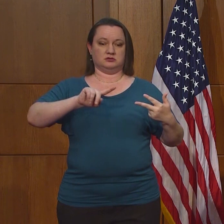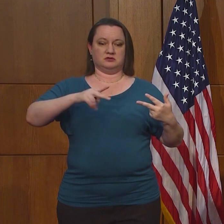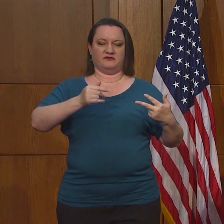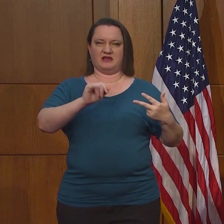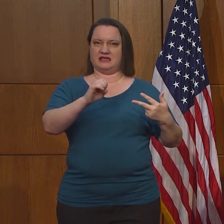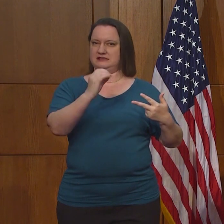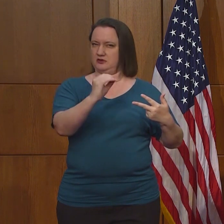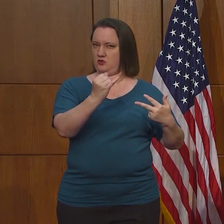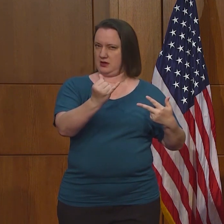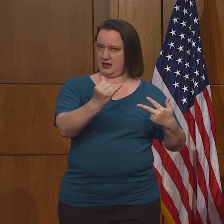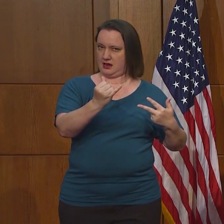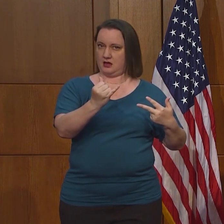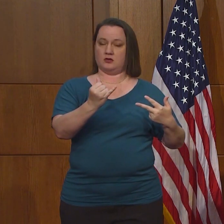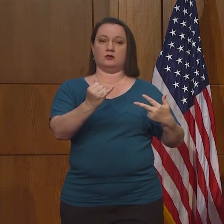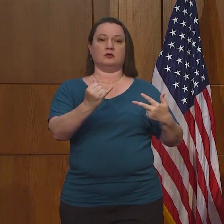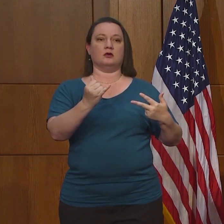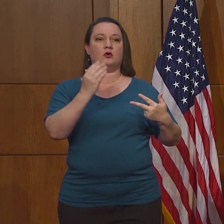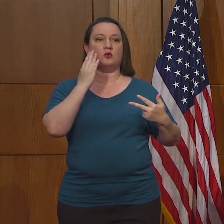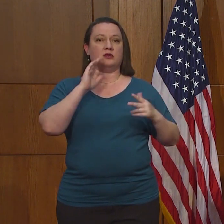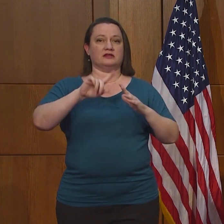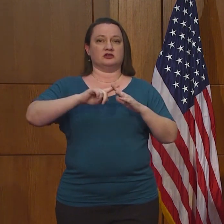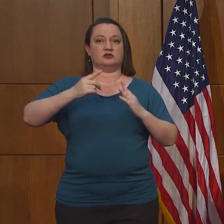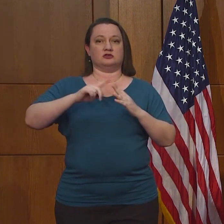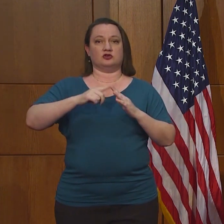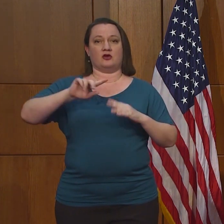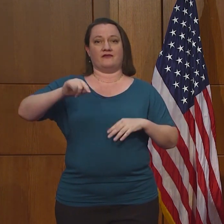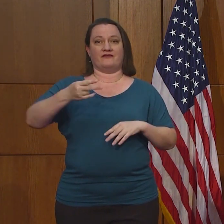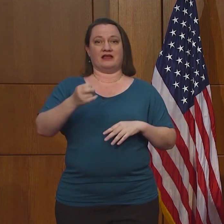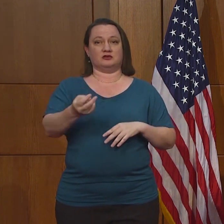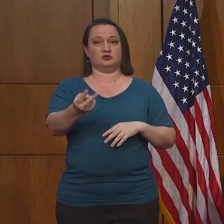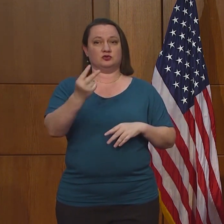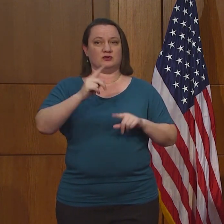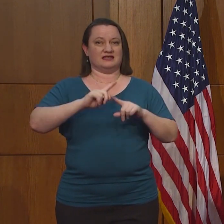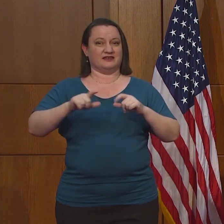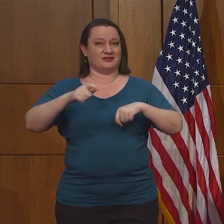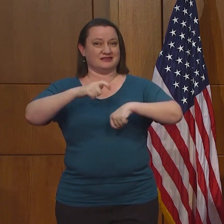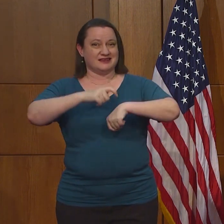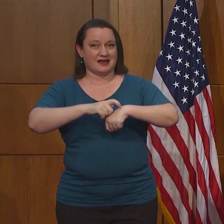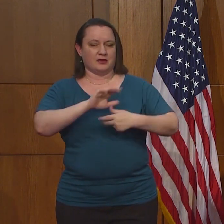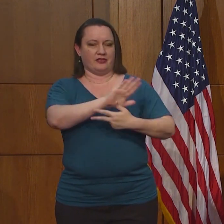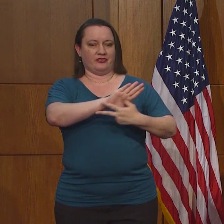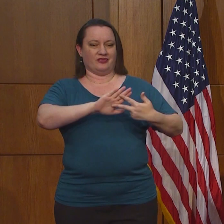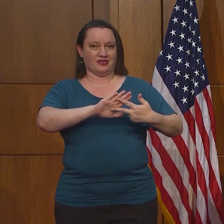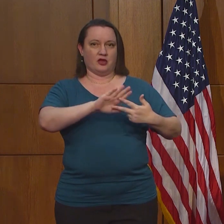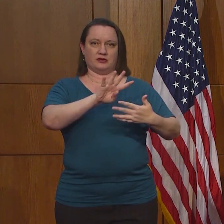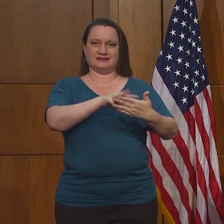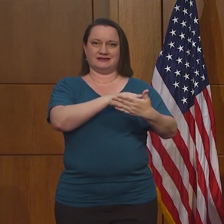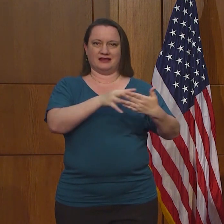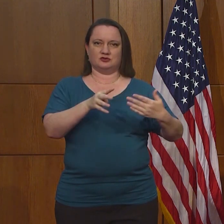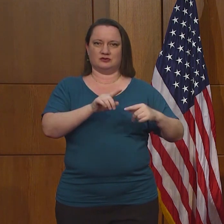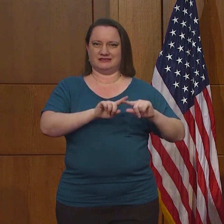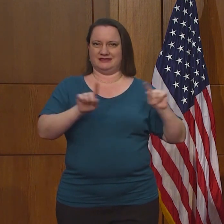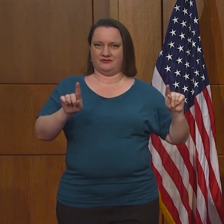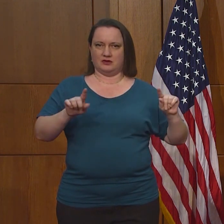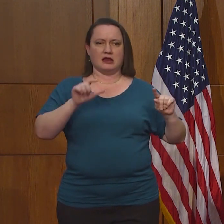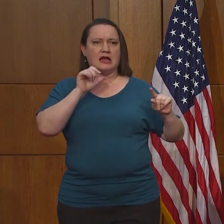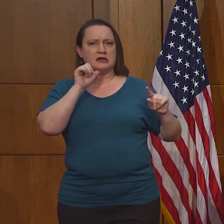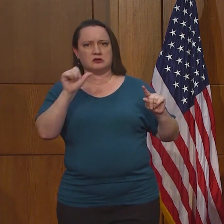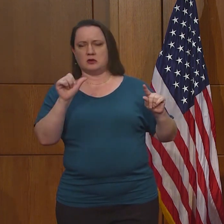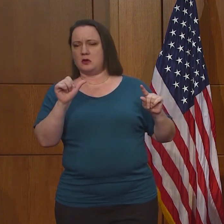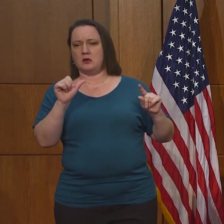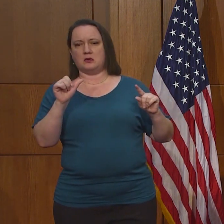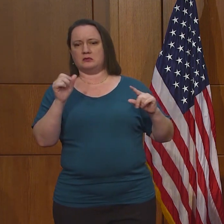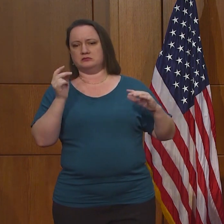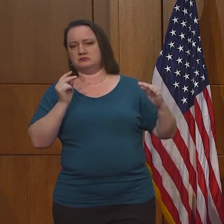van a entrar a la fase 2 en un tiempo diferente? Bueno, ellos están en un horario diferente, así que yo no anticipo que ese